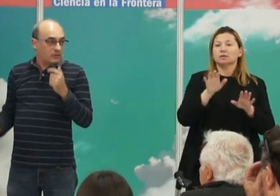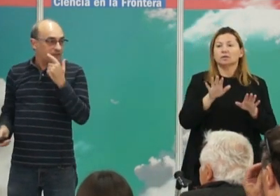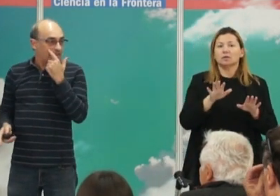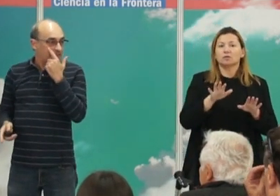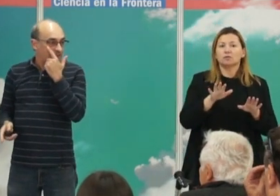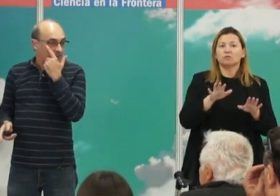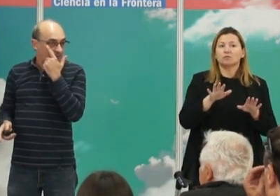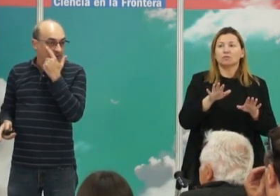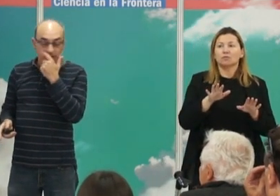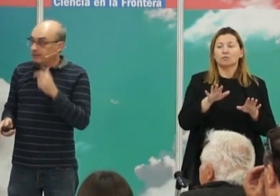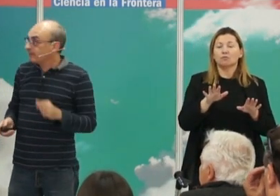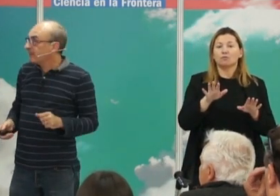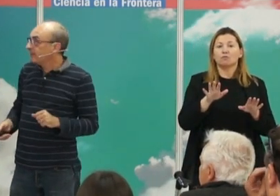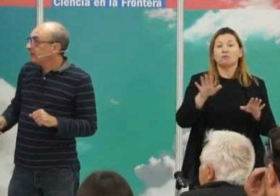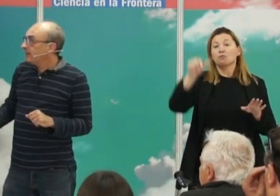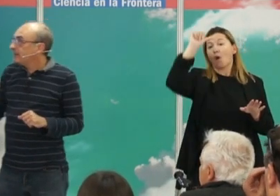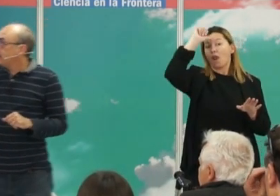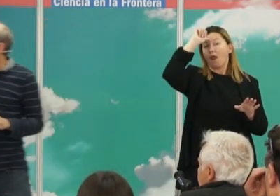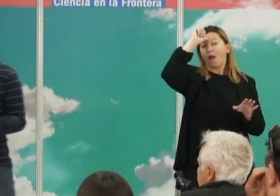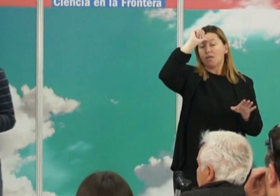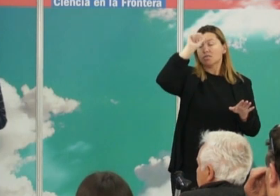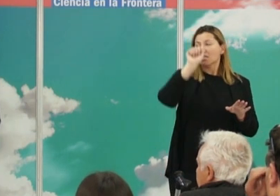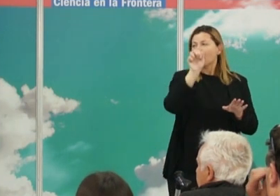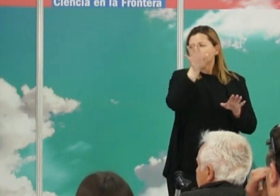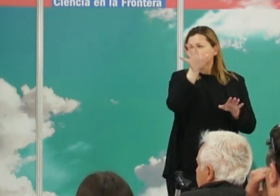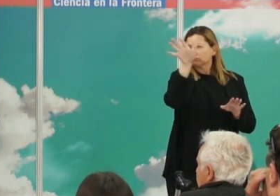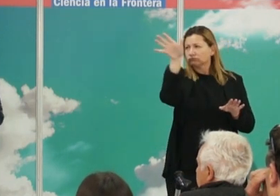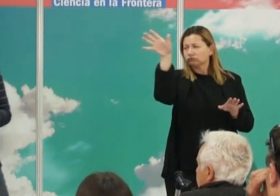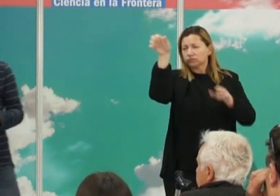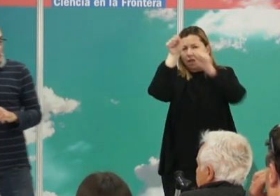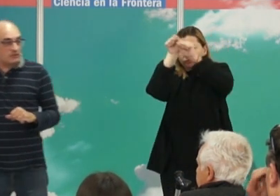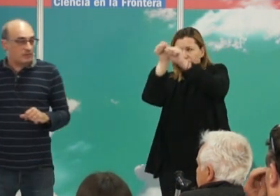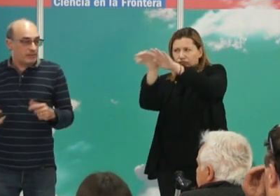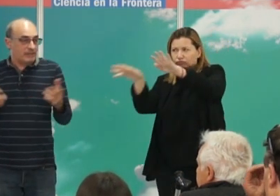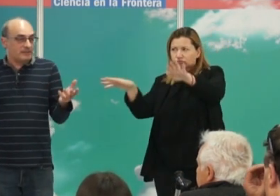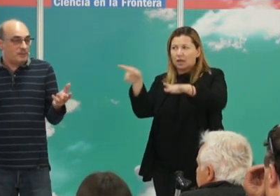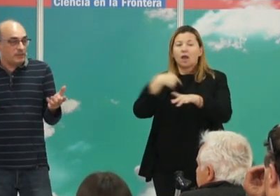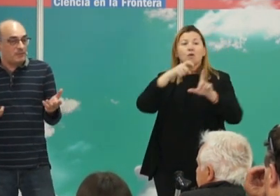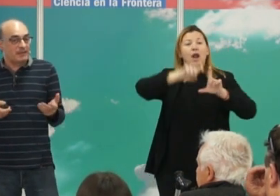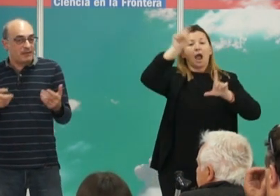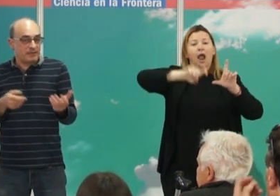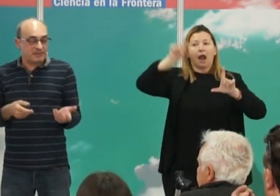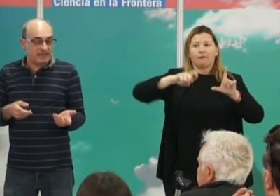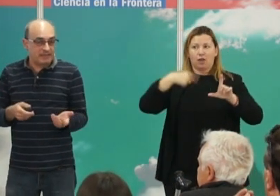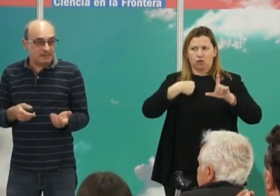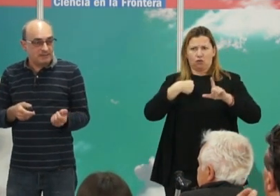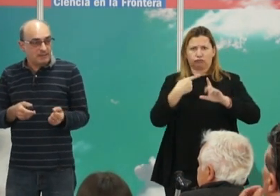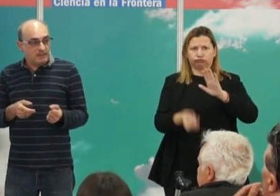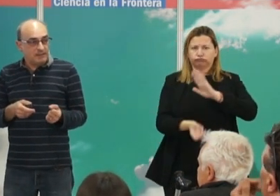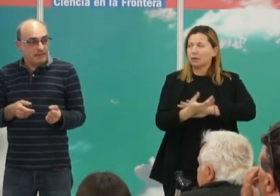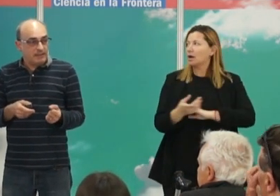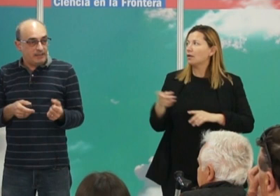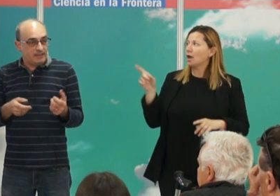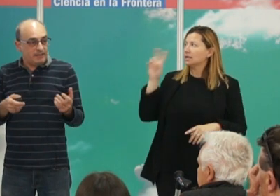subcontinente índio. Y esta es una gráfica que he hecho yo mismo, se puede mirar la ancestralidad